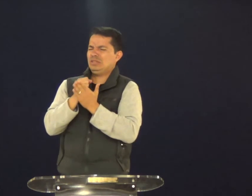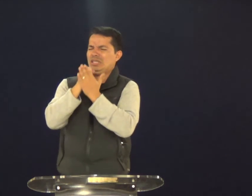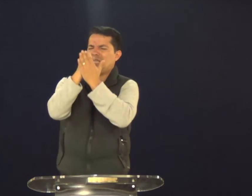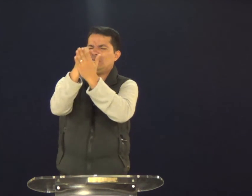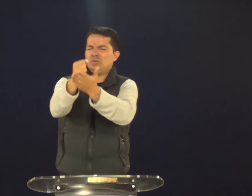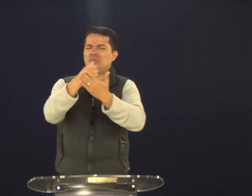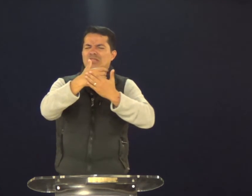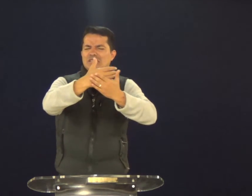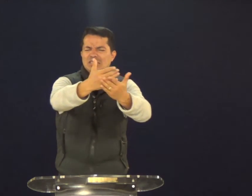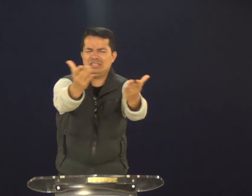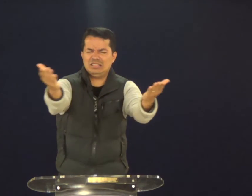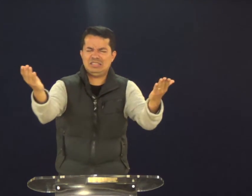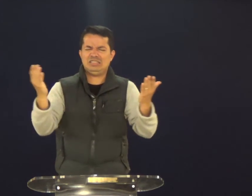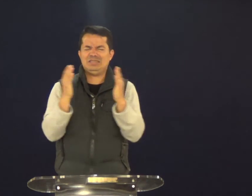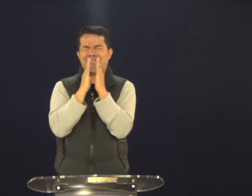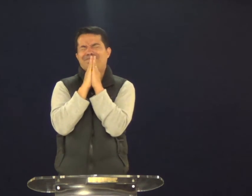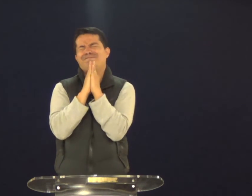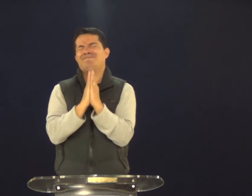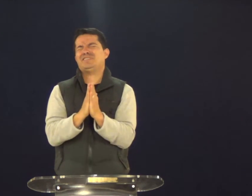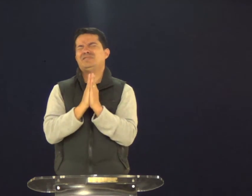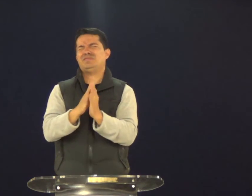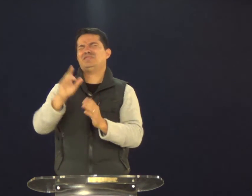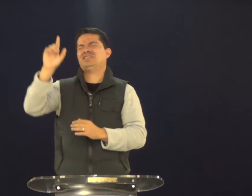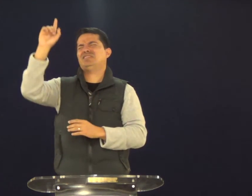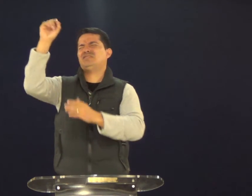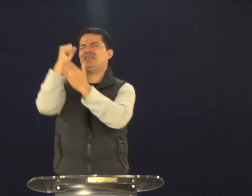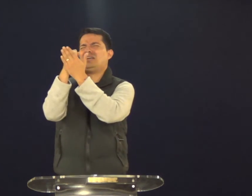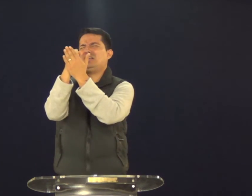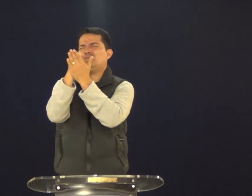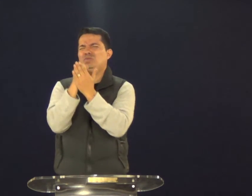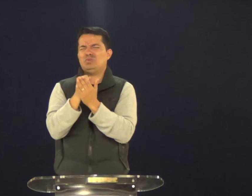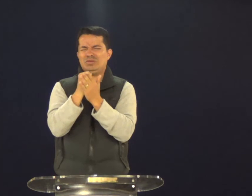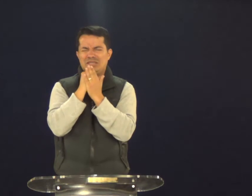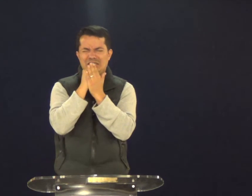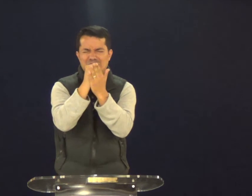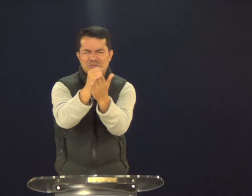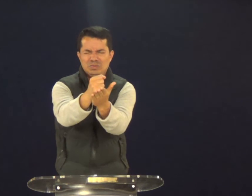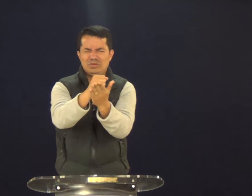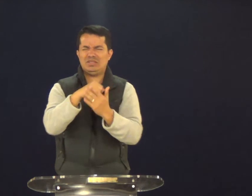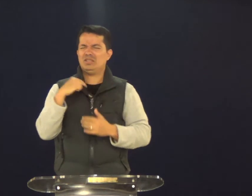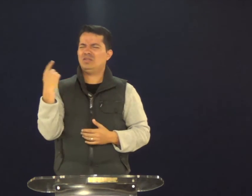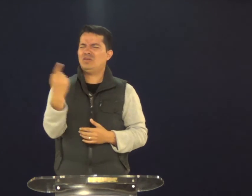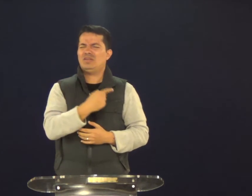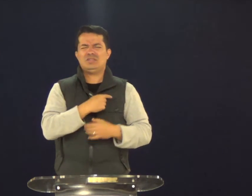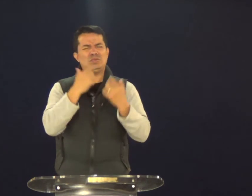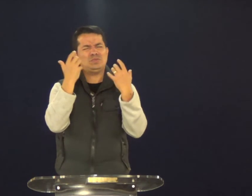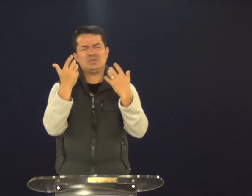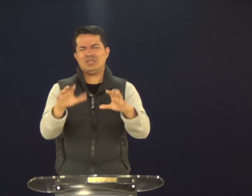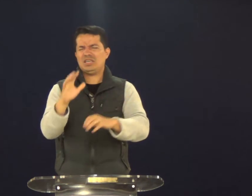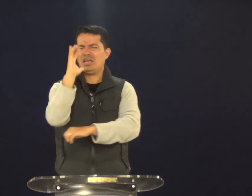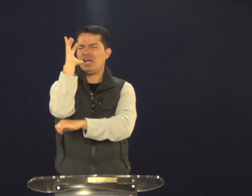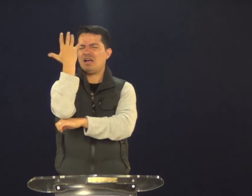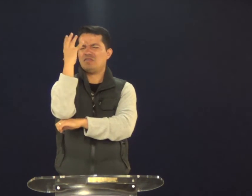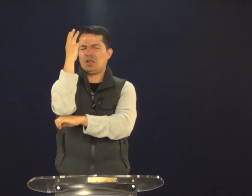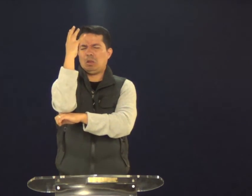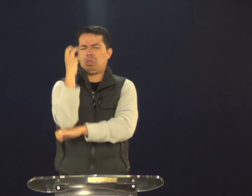precisa da Sua ajuda. Nós imploramos, por favor, venha com a Sua ajuda sobre as nossas vidas.